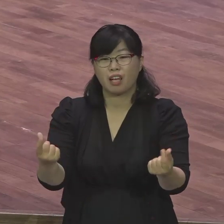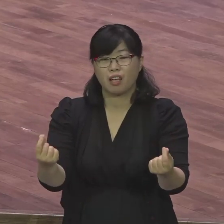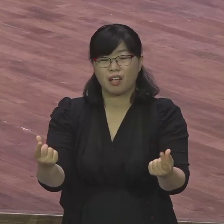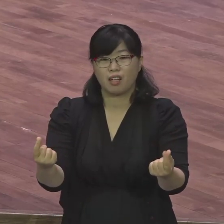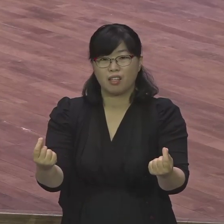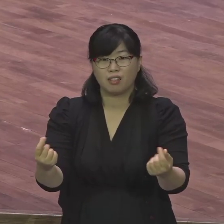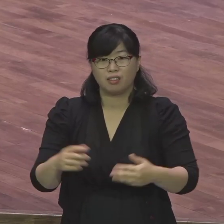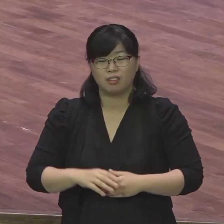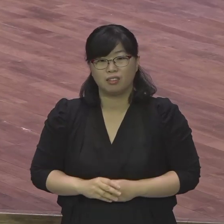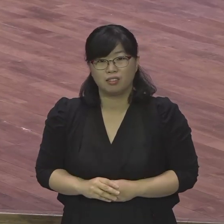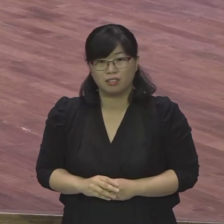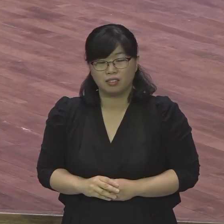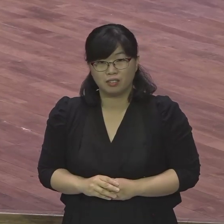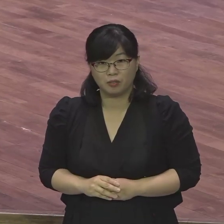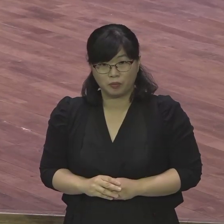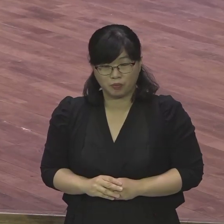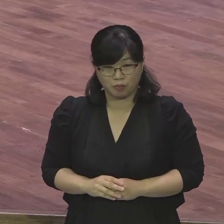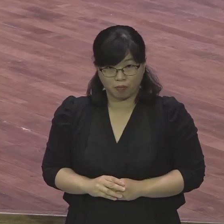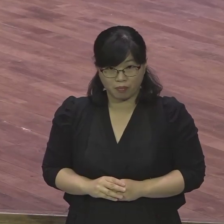오른 것이 아니고 광야를 지나가는 것이다